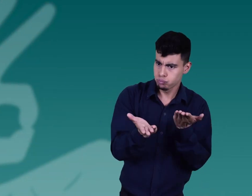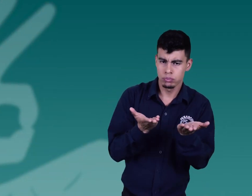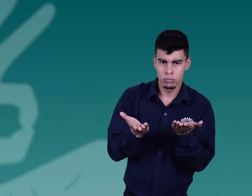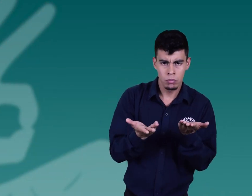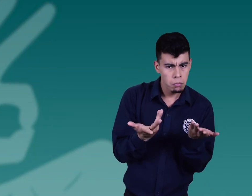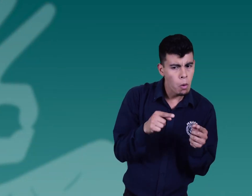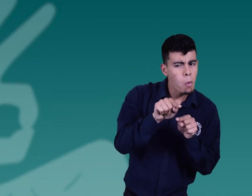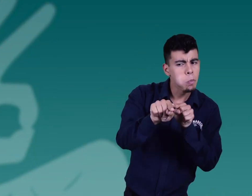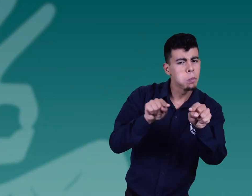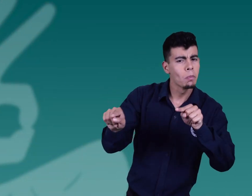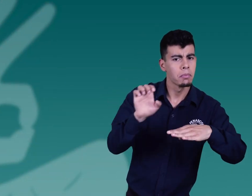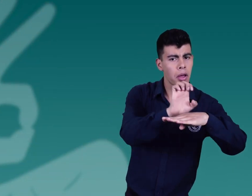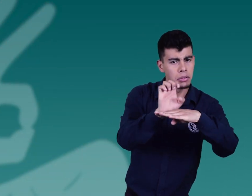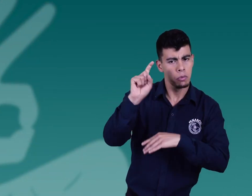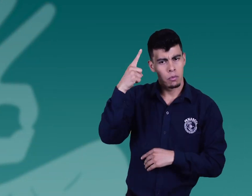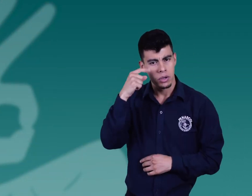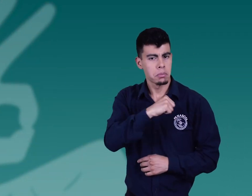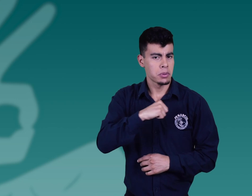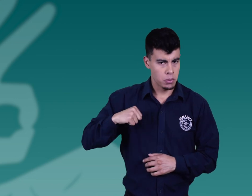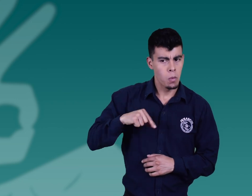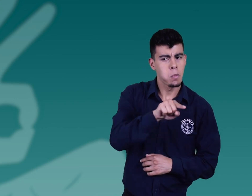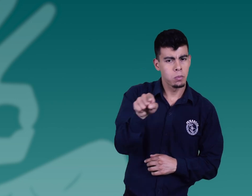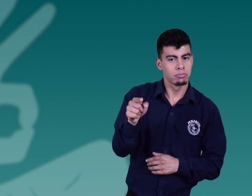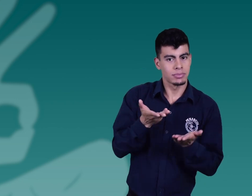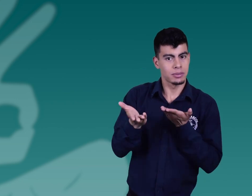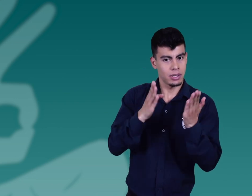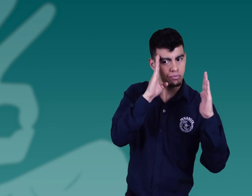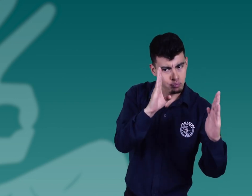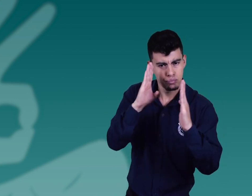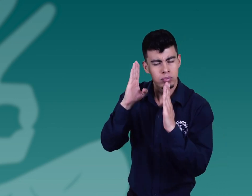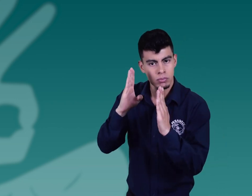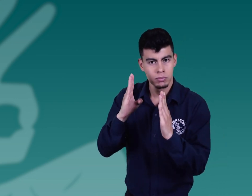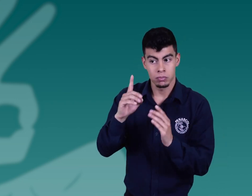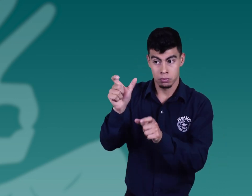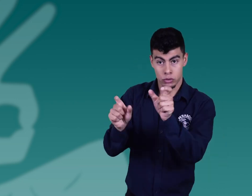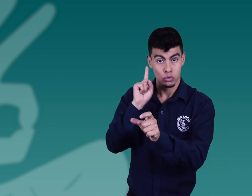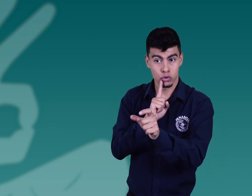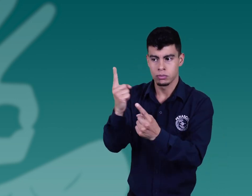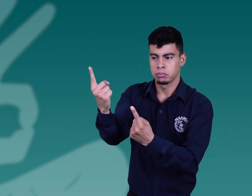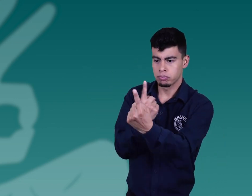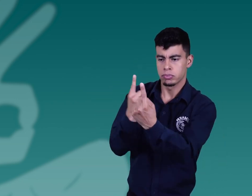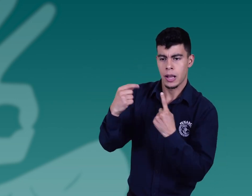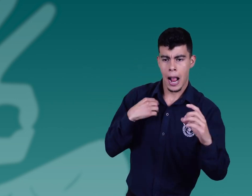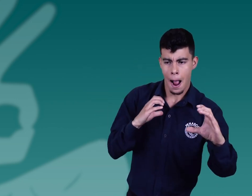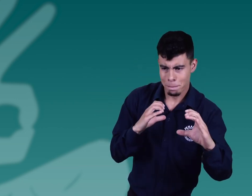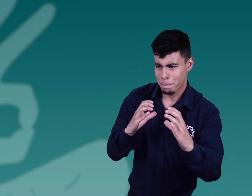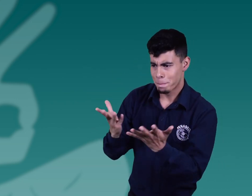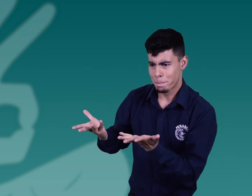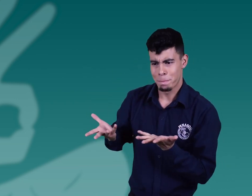Servir. si ustedes, entidades, necesitan prestar atención a personas sordas y no saben cómo comunicarse con esta